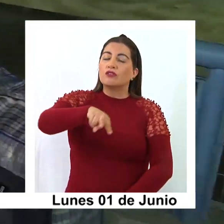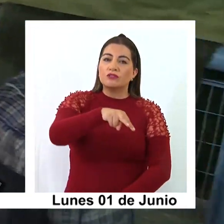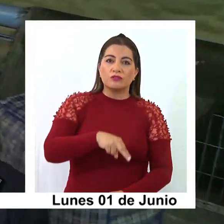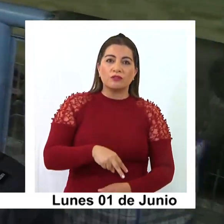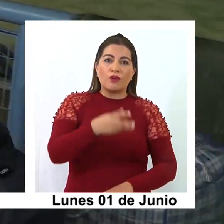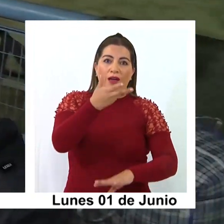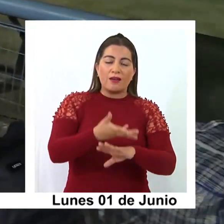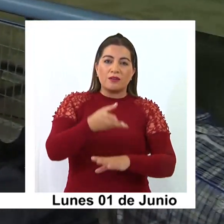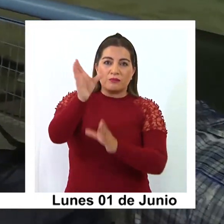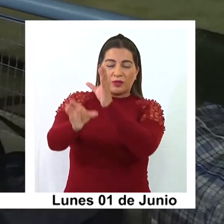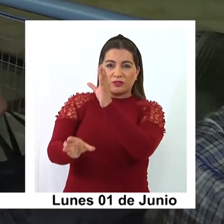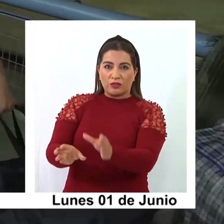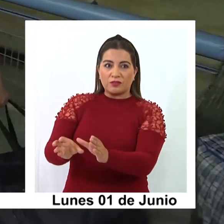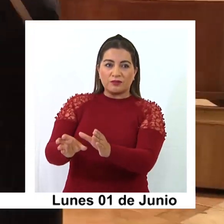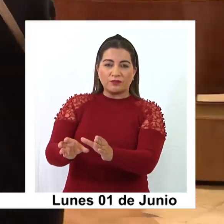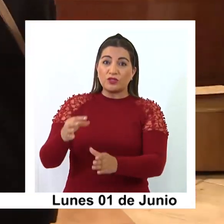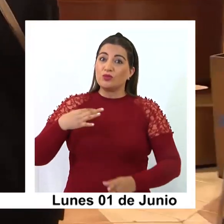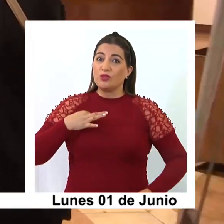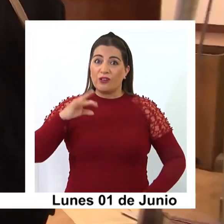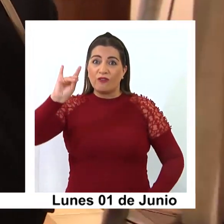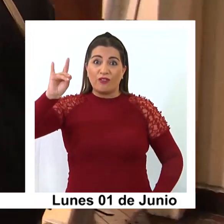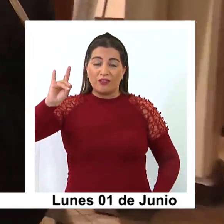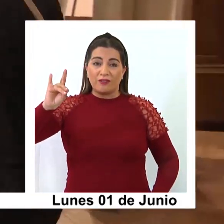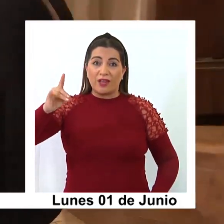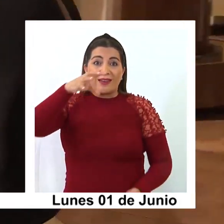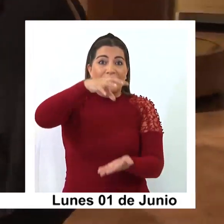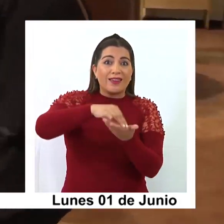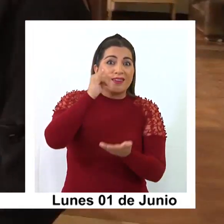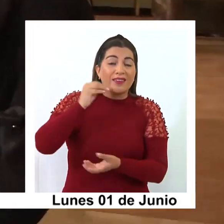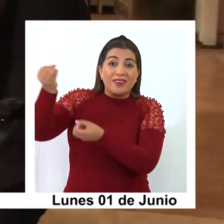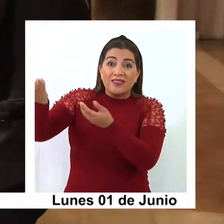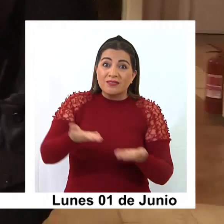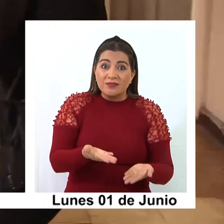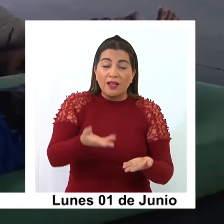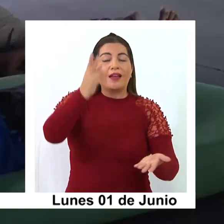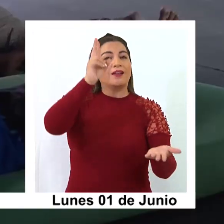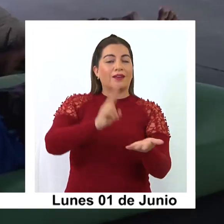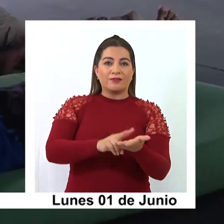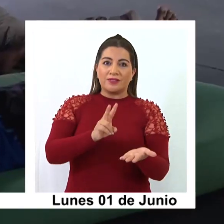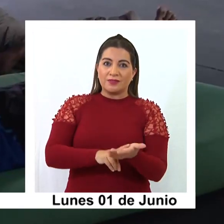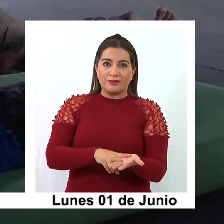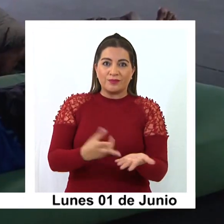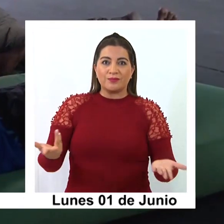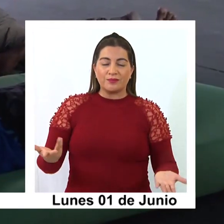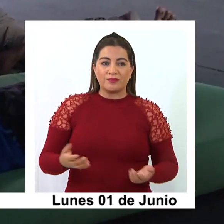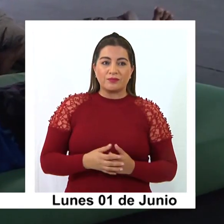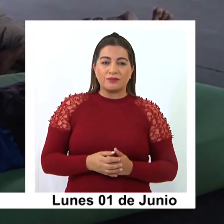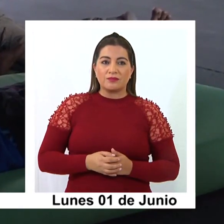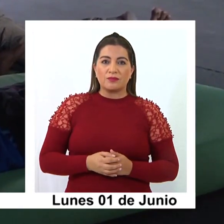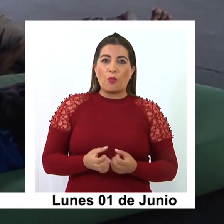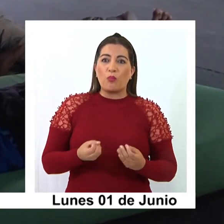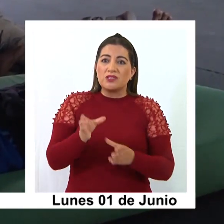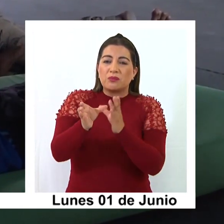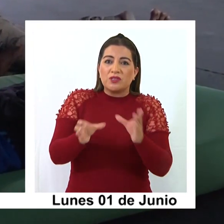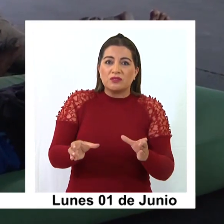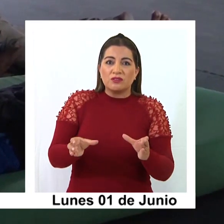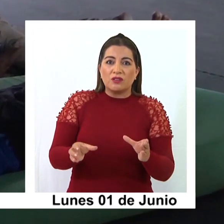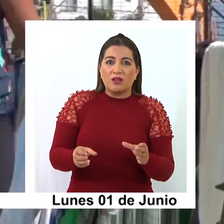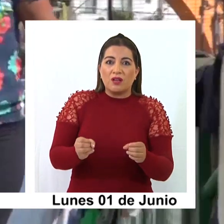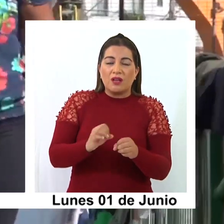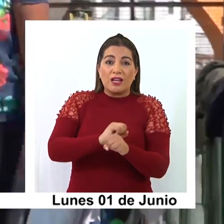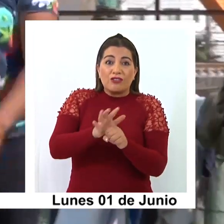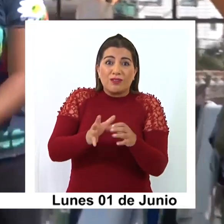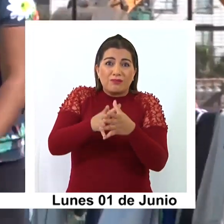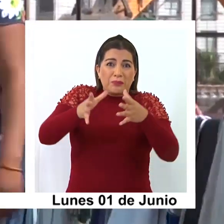recibimos a esos ciudadanos en nuestra región, la verdad es que básicamente por hacinamiento el número de